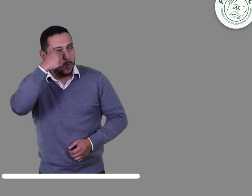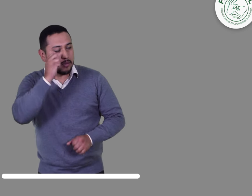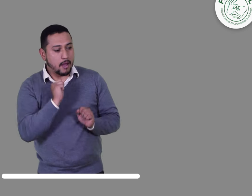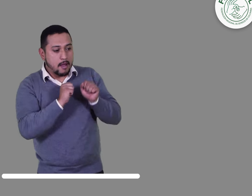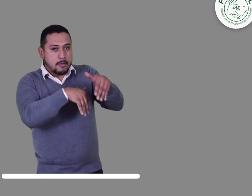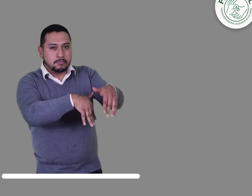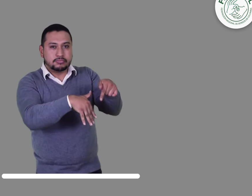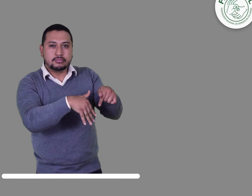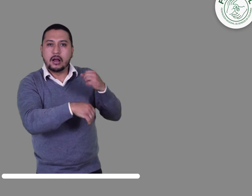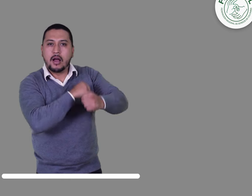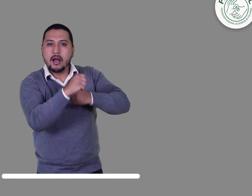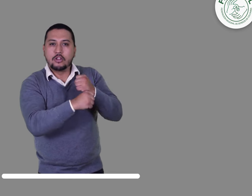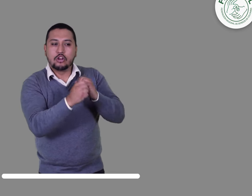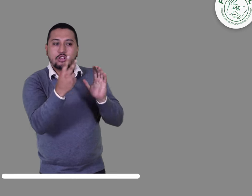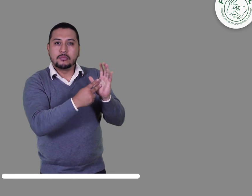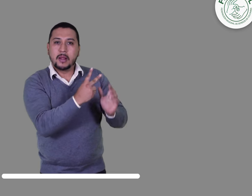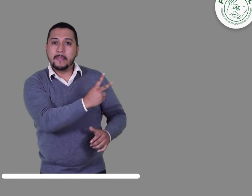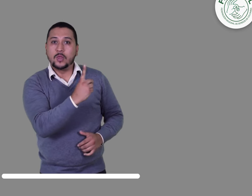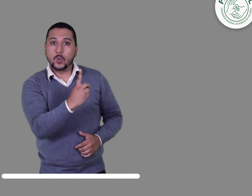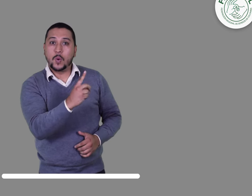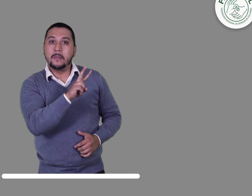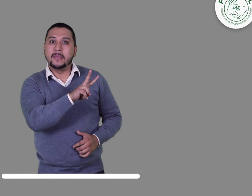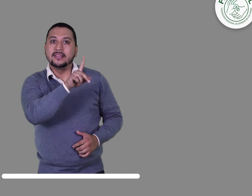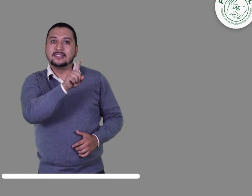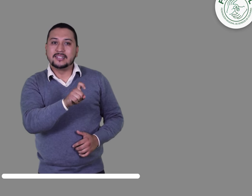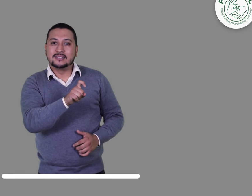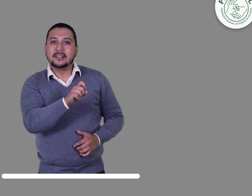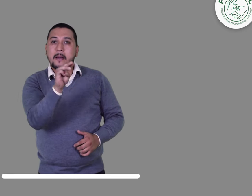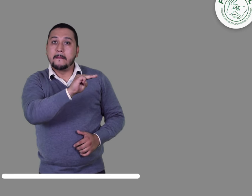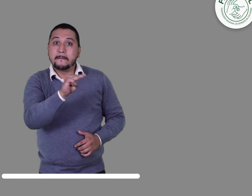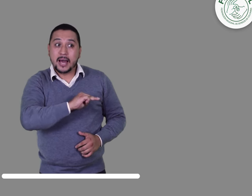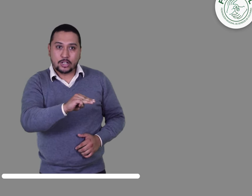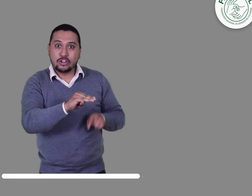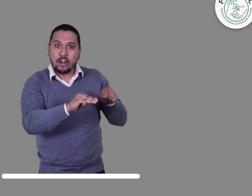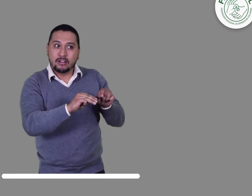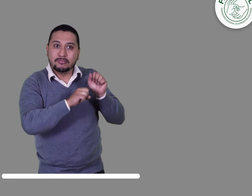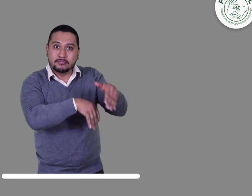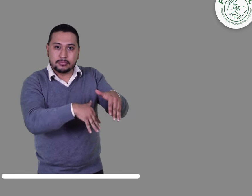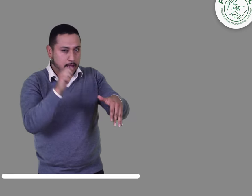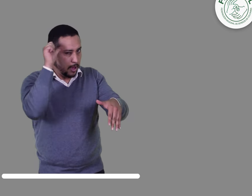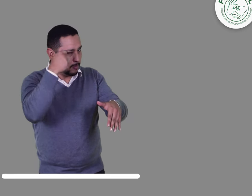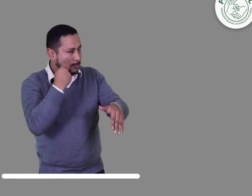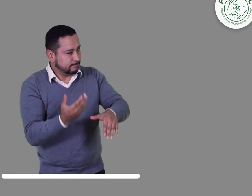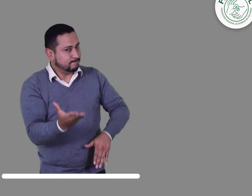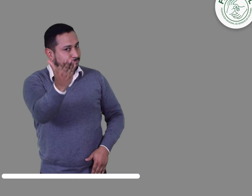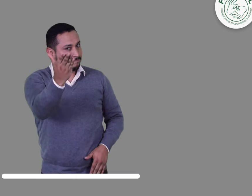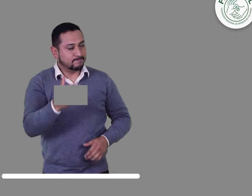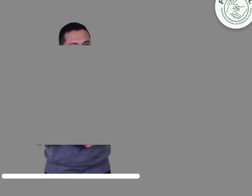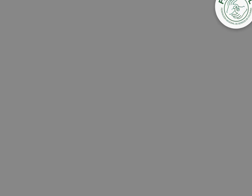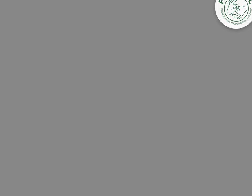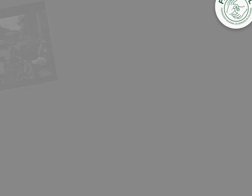recordemos la movilización del 26 de marzo del año 2021. 2021.